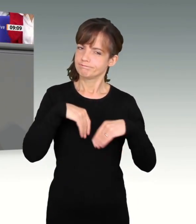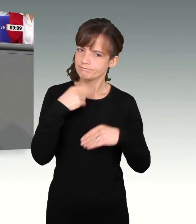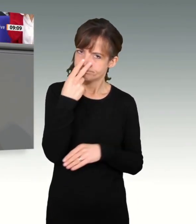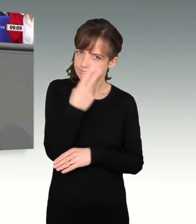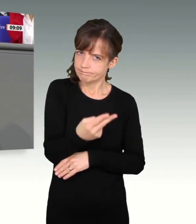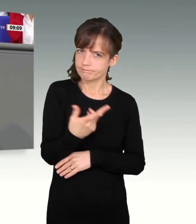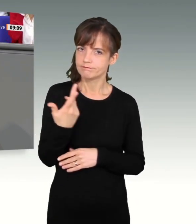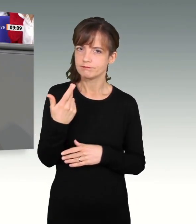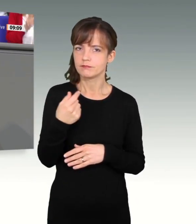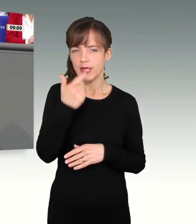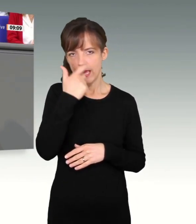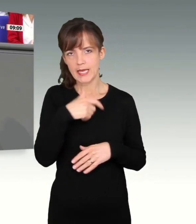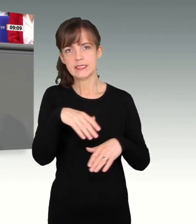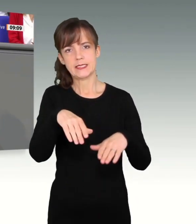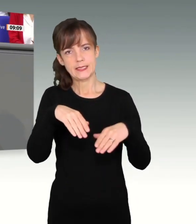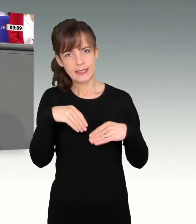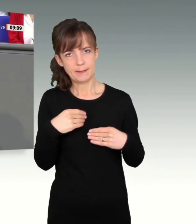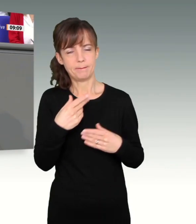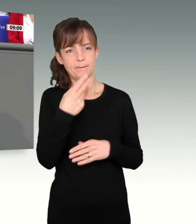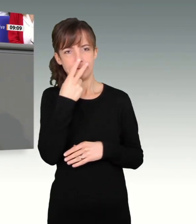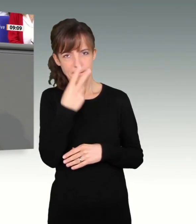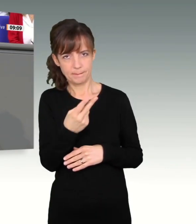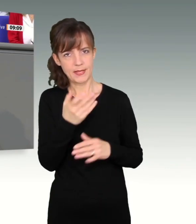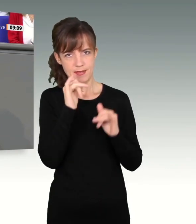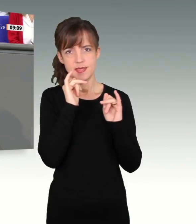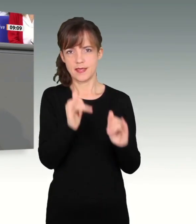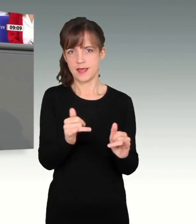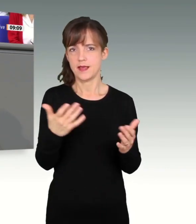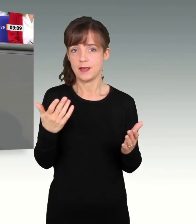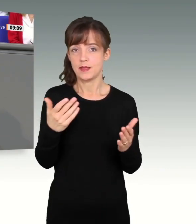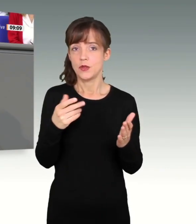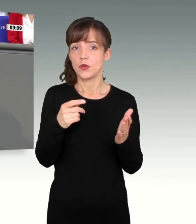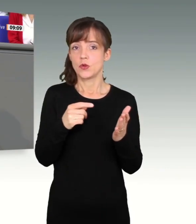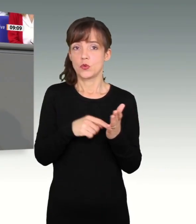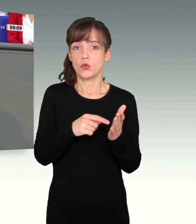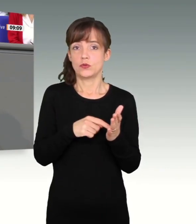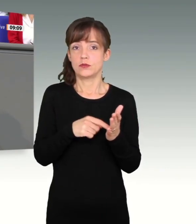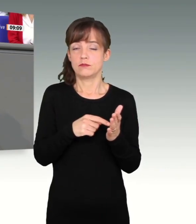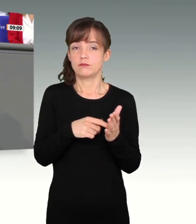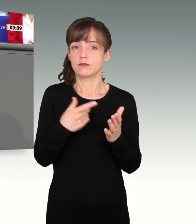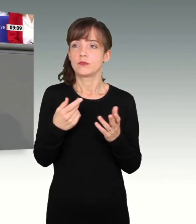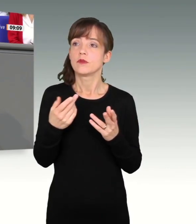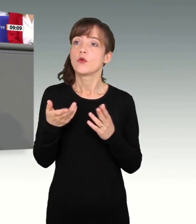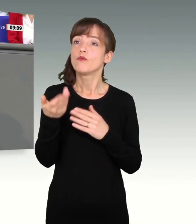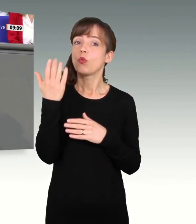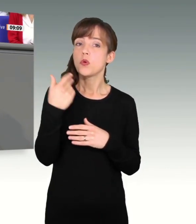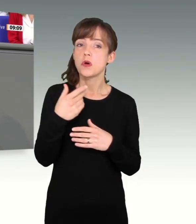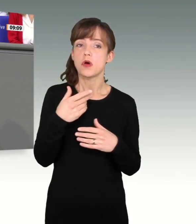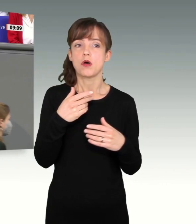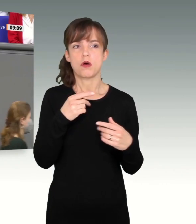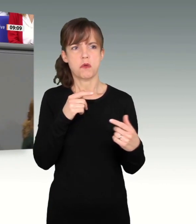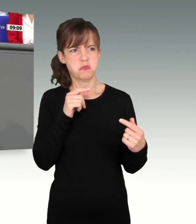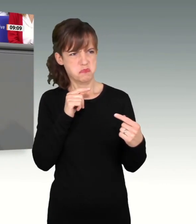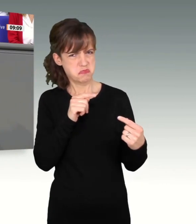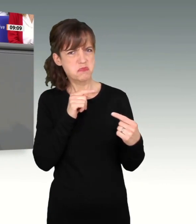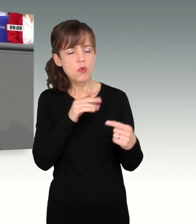-CSU-Bundestagsfraktion auch ernst. Sie entscheidet sich wohltuend von früheren Äußerungen aus ihren Reihen.